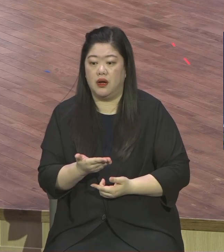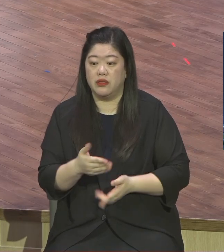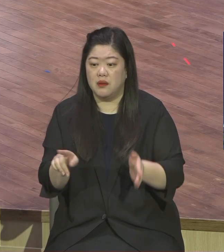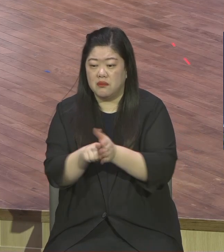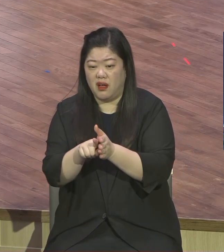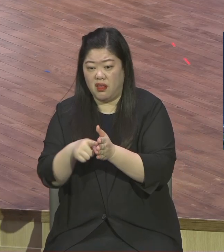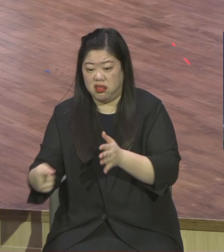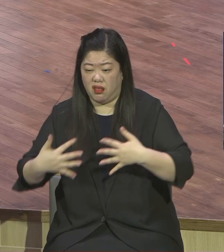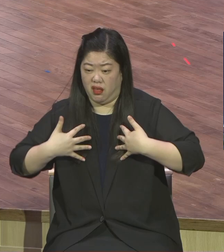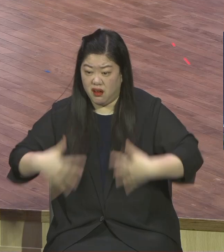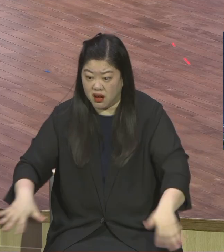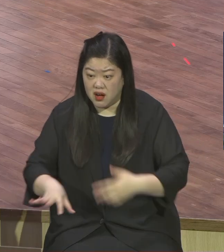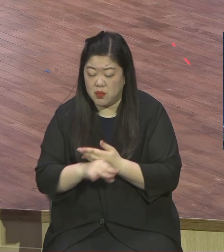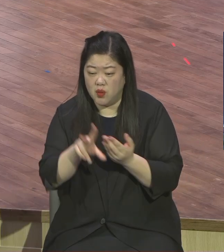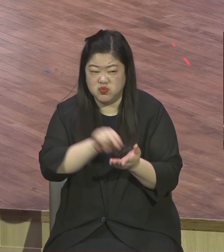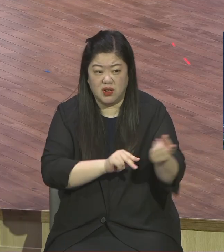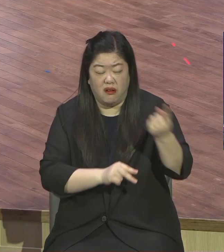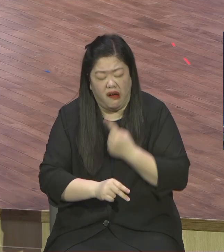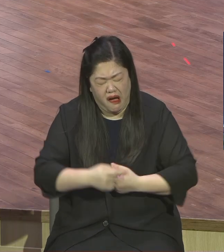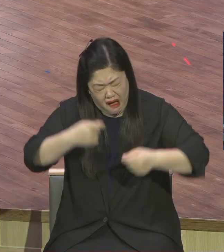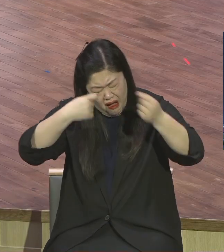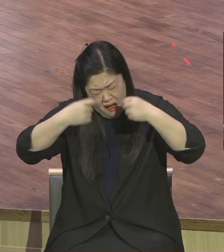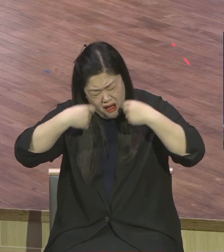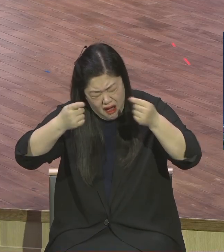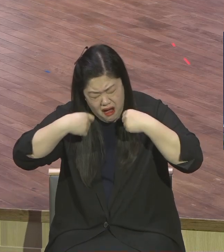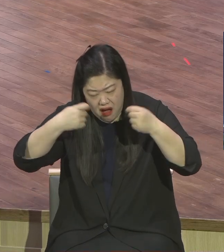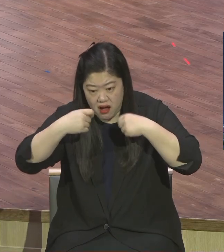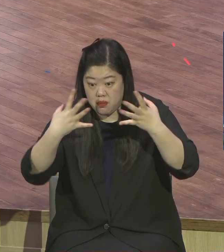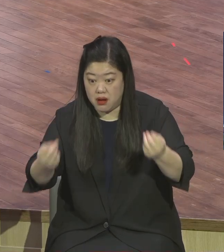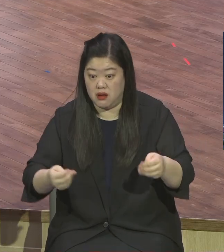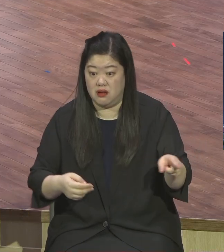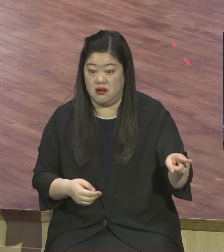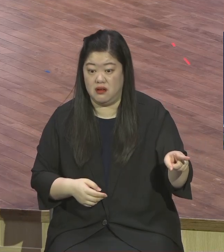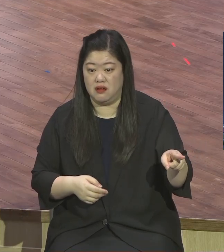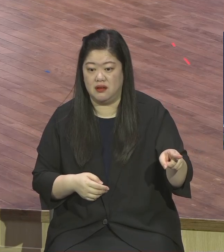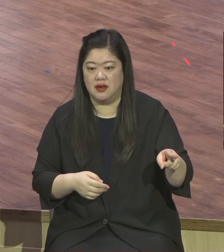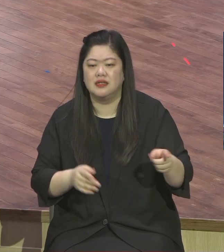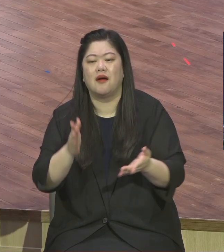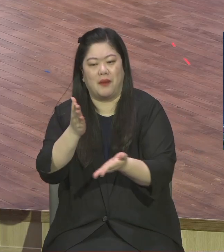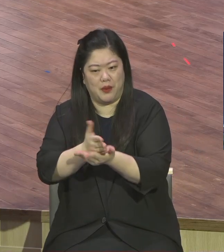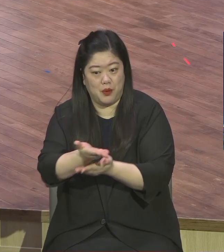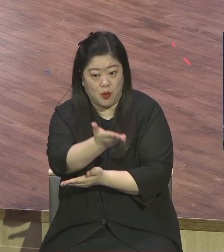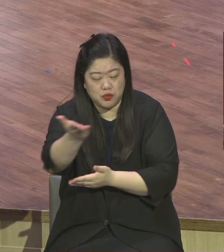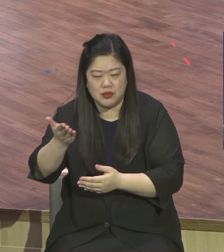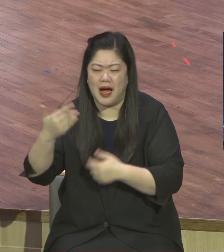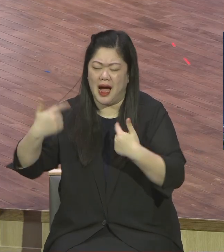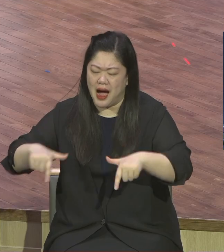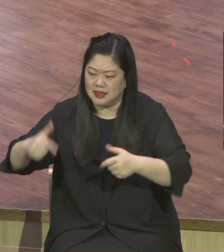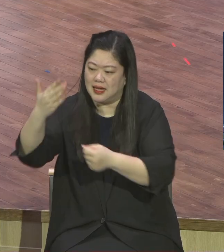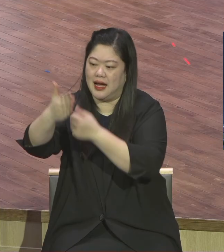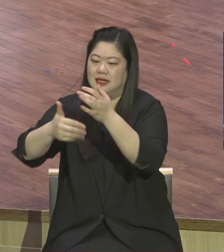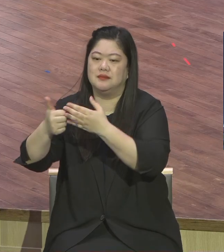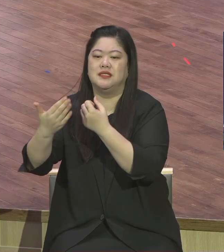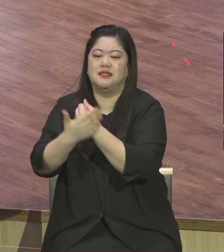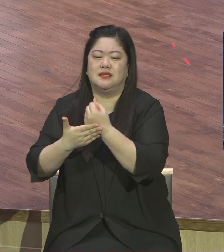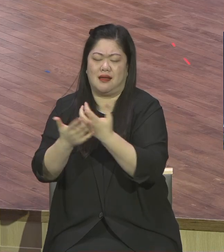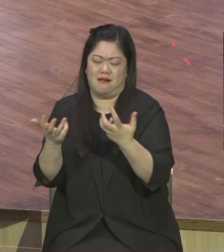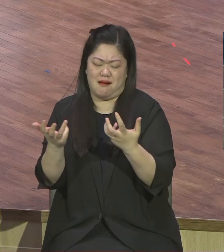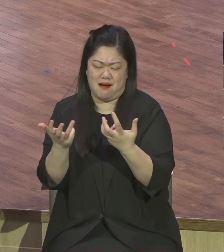가족들 일평생 예배 성공하면서 풍성 은혜를 체험하면서 하나님 은혜 가운데 여러분 사시기를 바랍니다 결론입니다